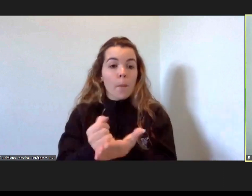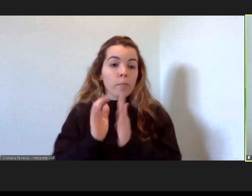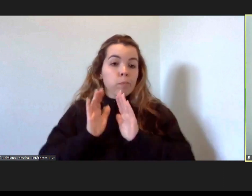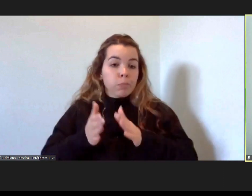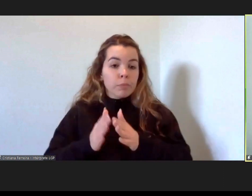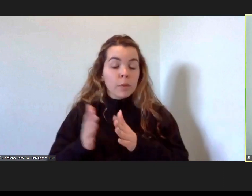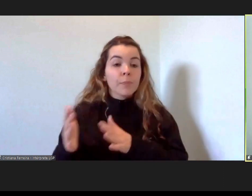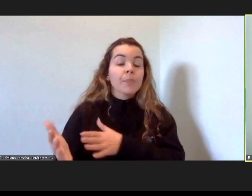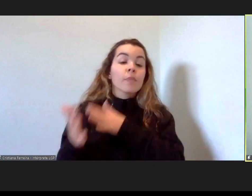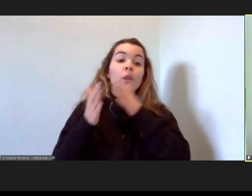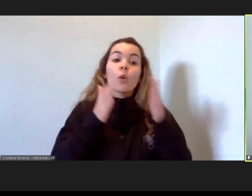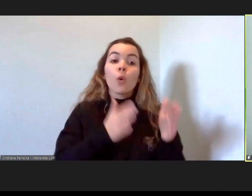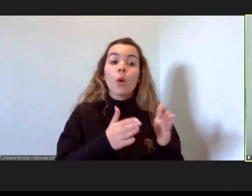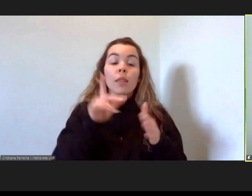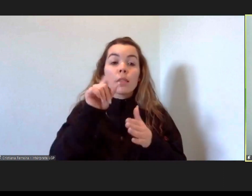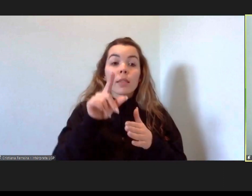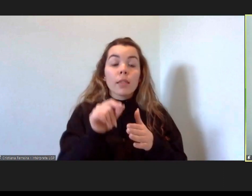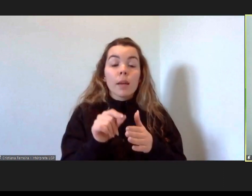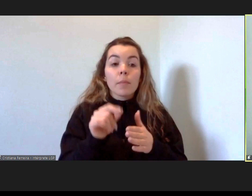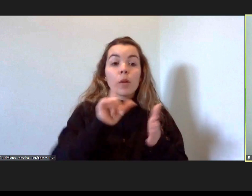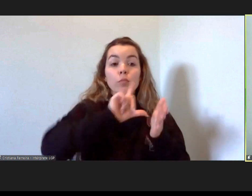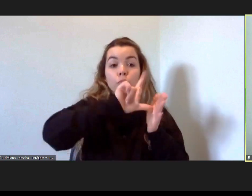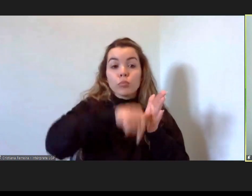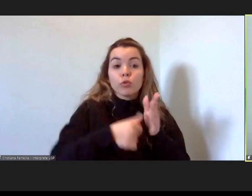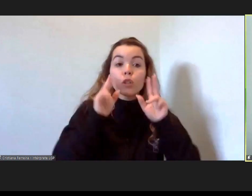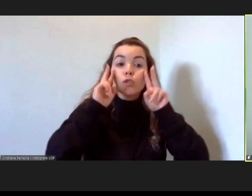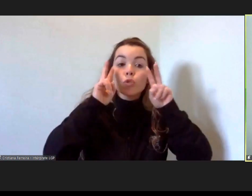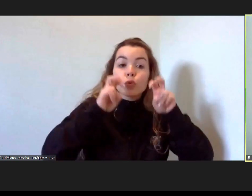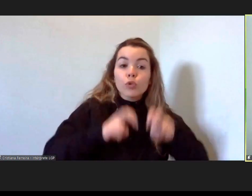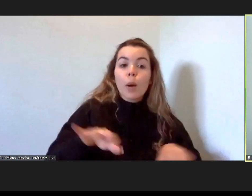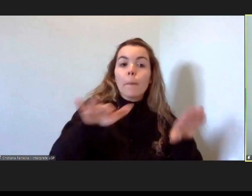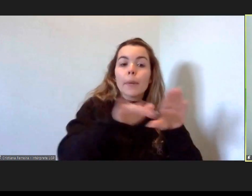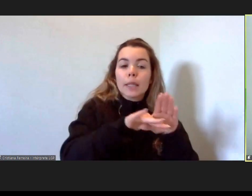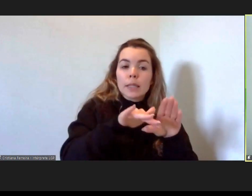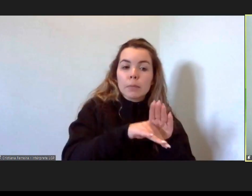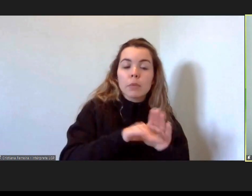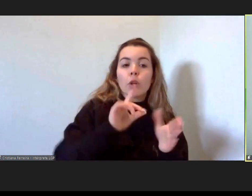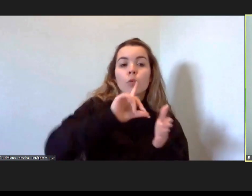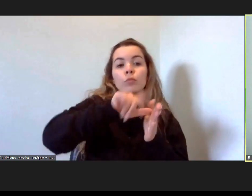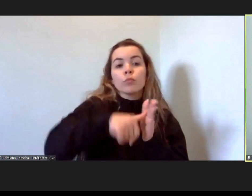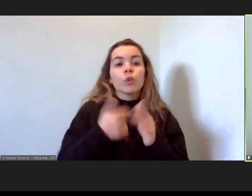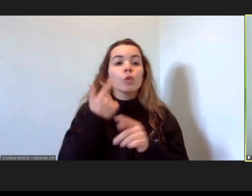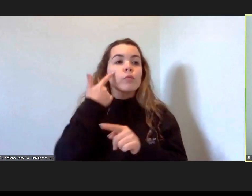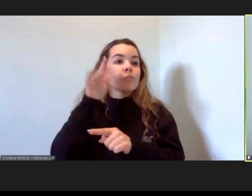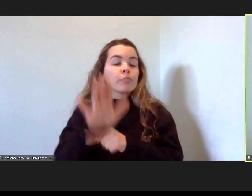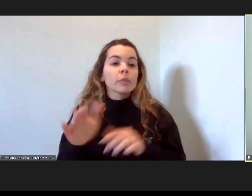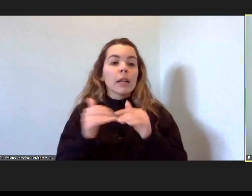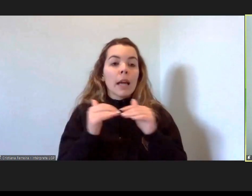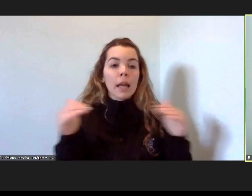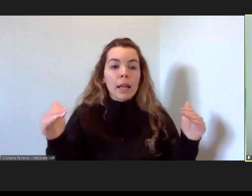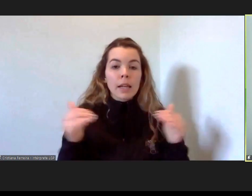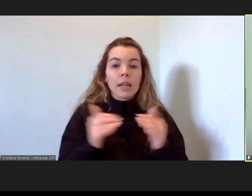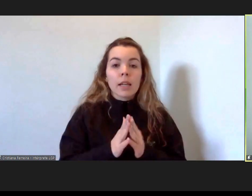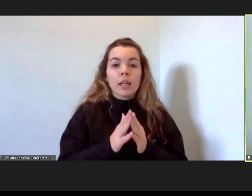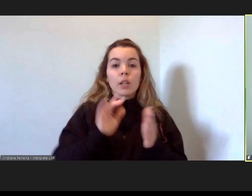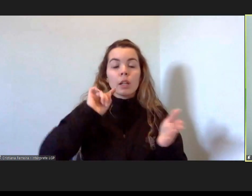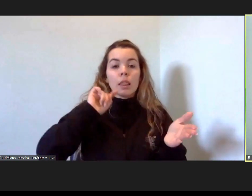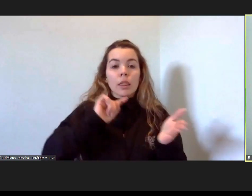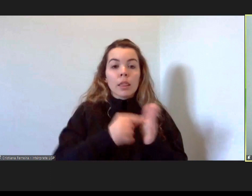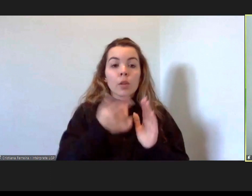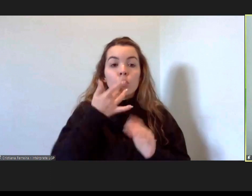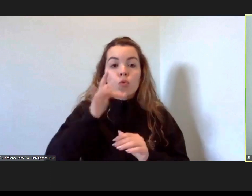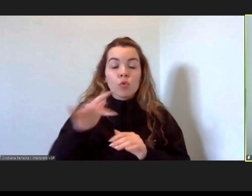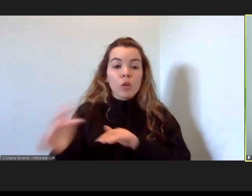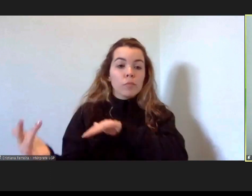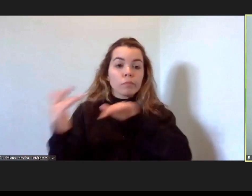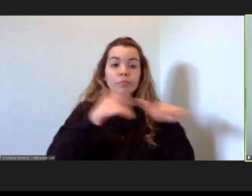a ASI também participa em projetos de investigação, participamos em projetos, por exemplo, a nível de diagnóstico de imigrantes no município de